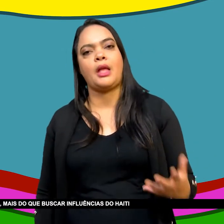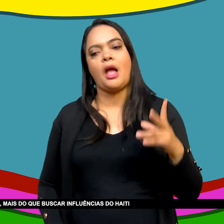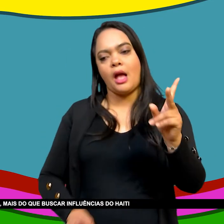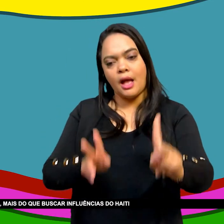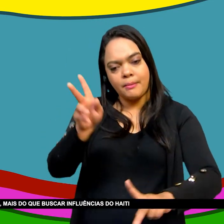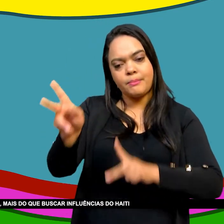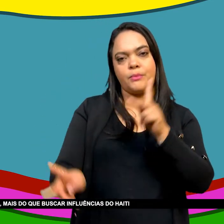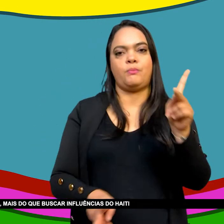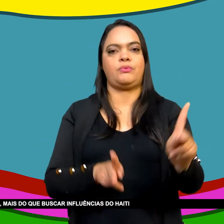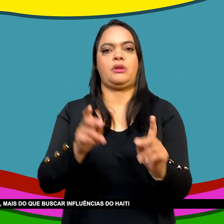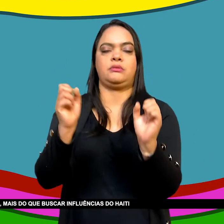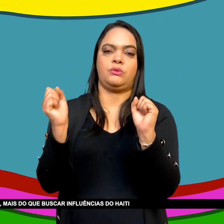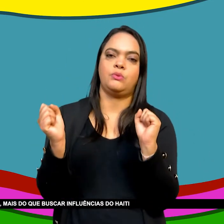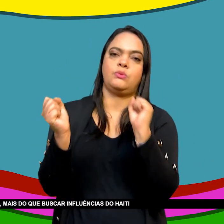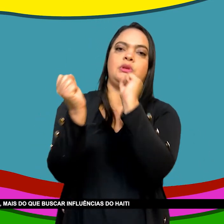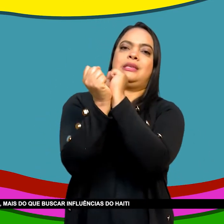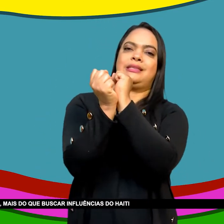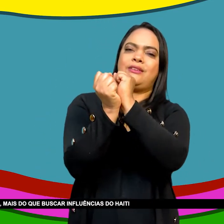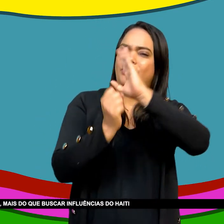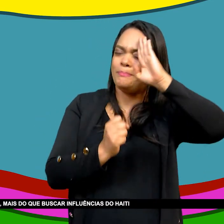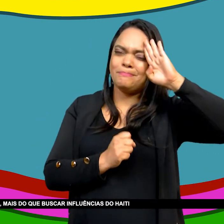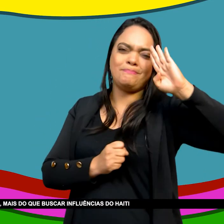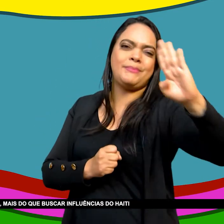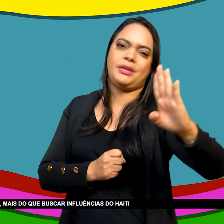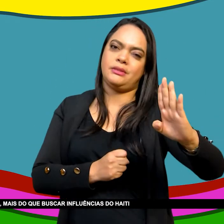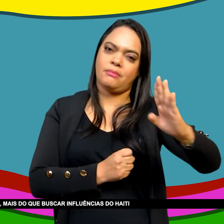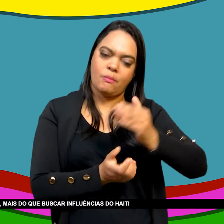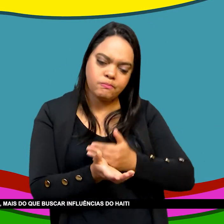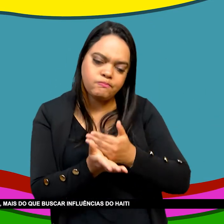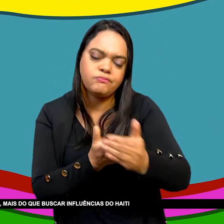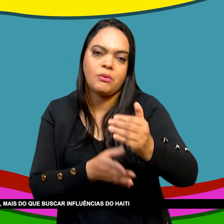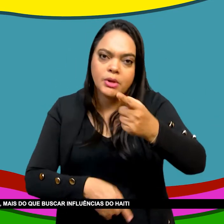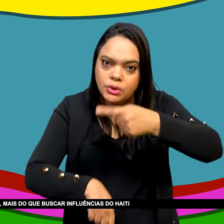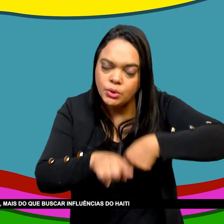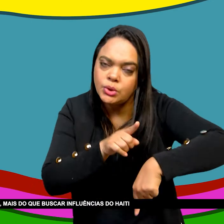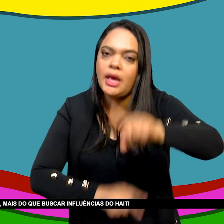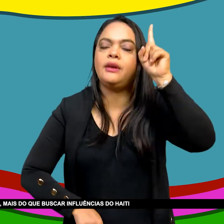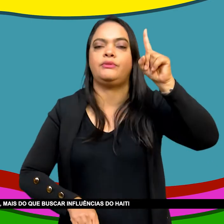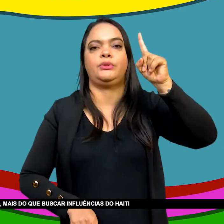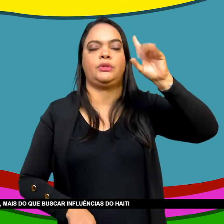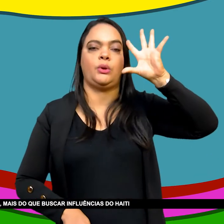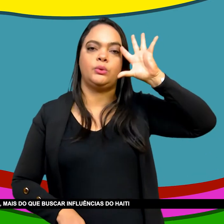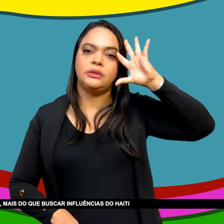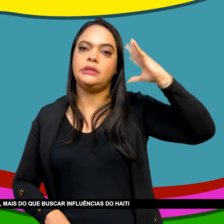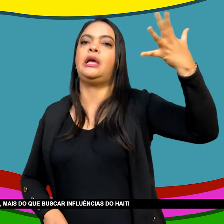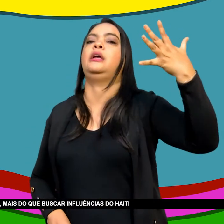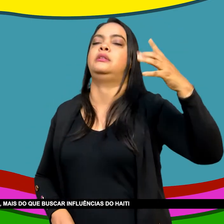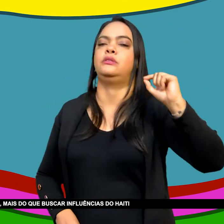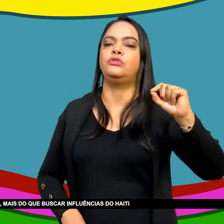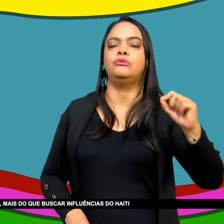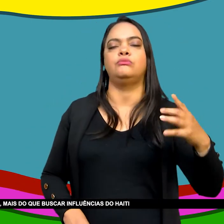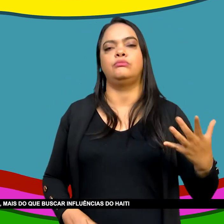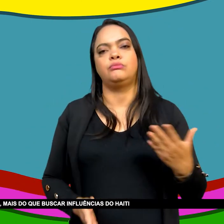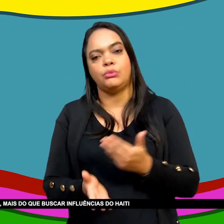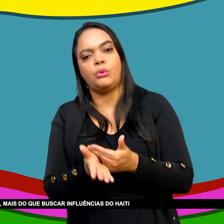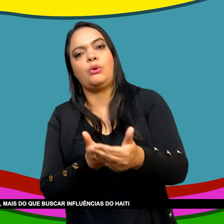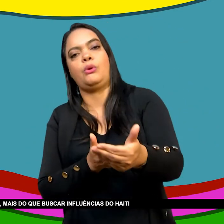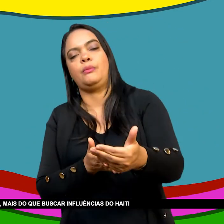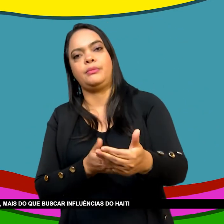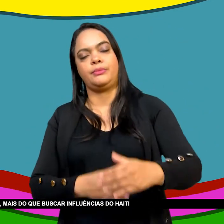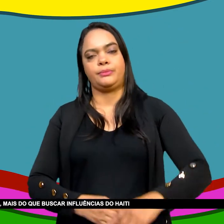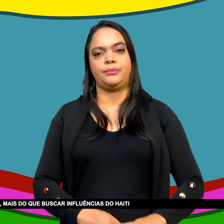Você expõe Que mais do que buscar Perdi aqui Espera aí Mais do que buscar